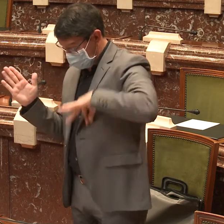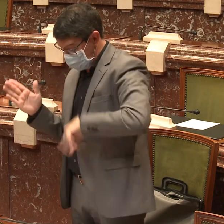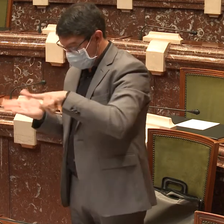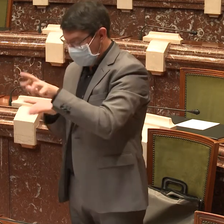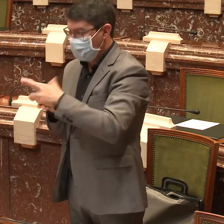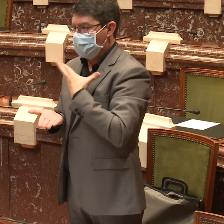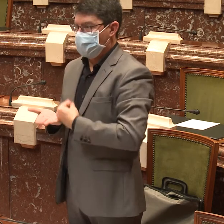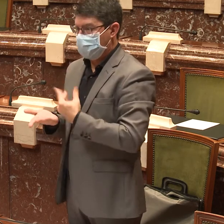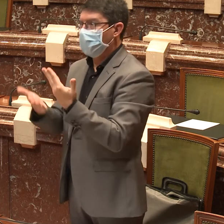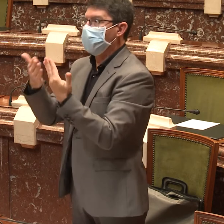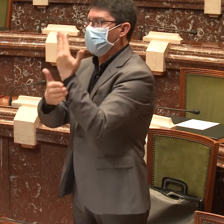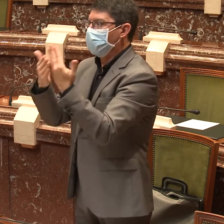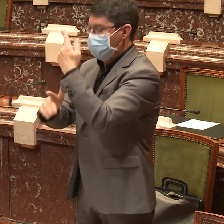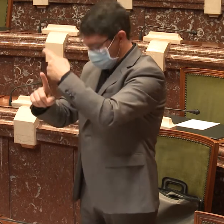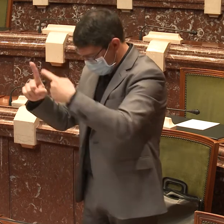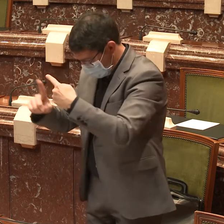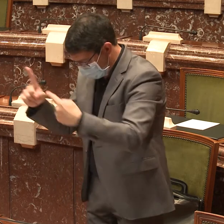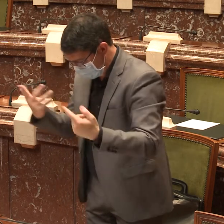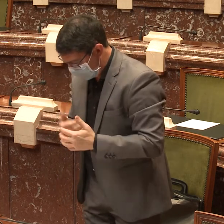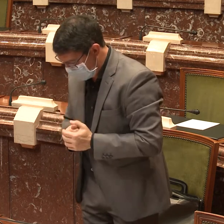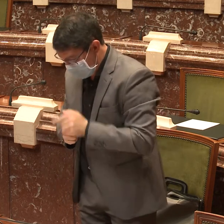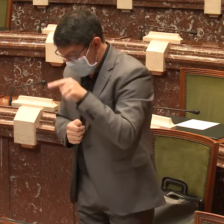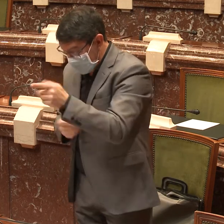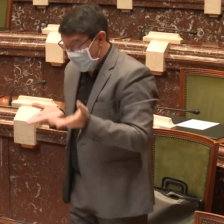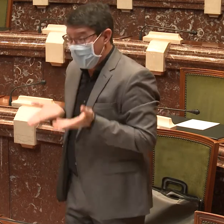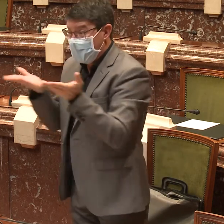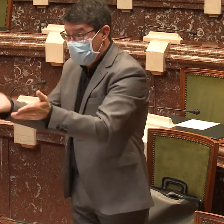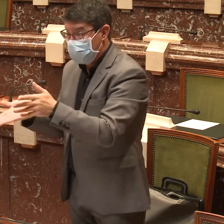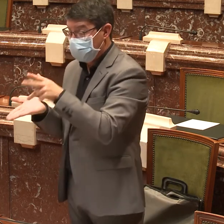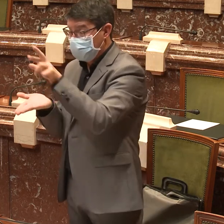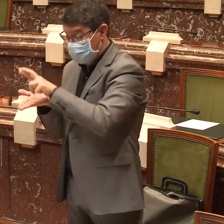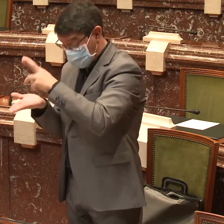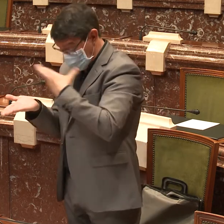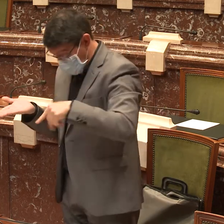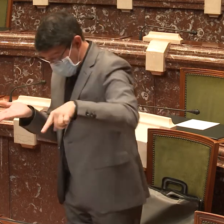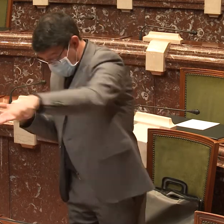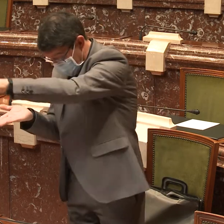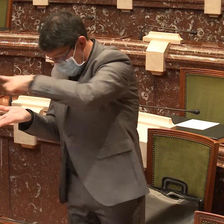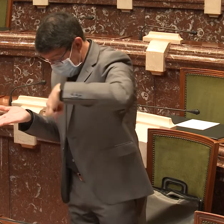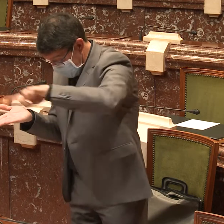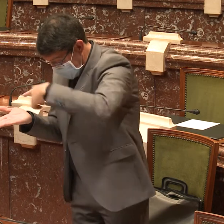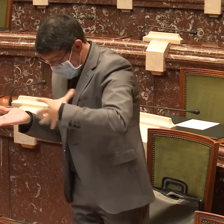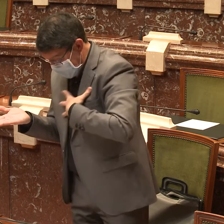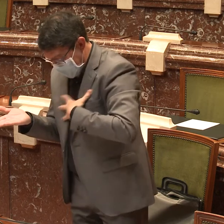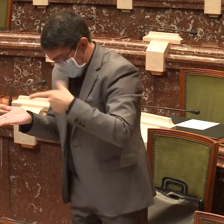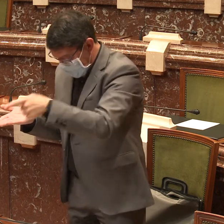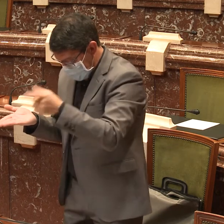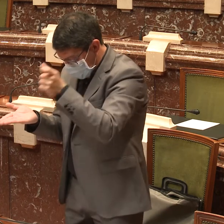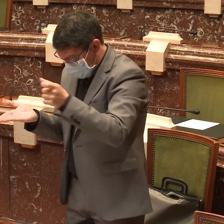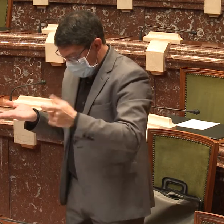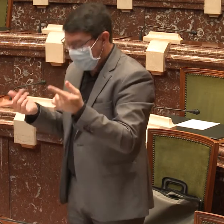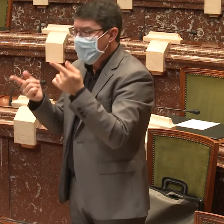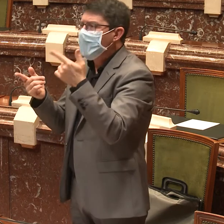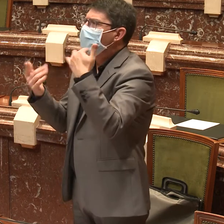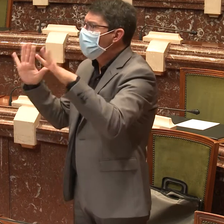para atender las demandas de toda la región de Murcia. Sí que es cierto que este año había un leve incremento en este sentido, muy leve incremento,